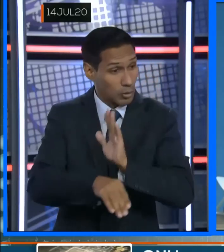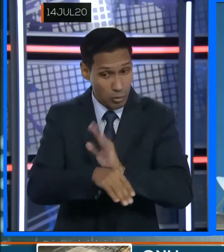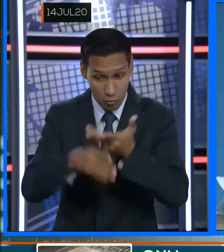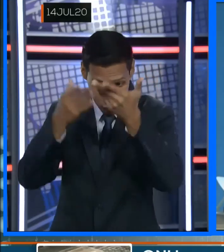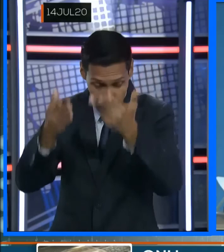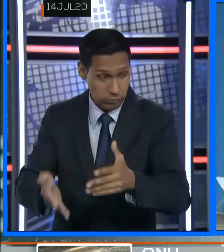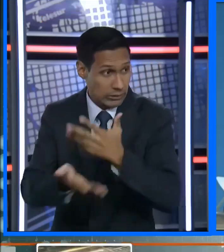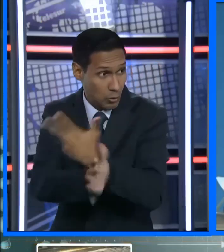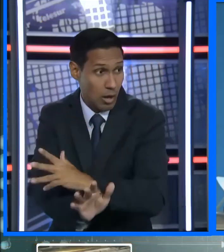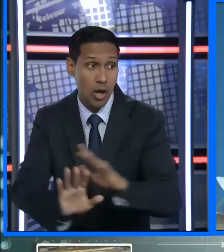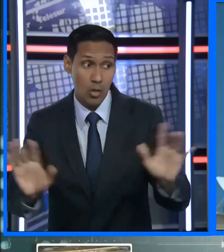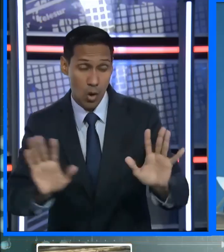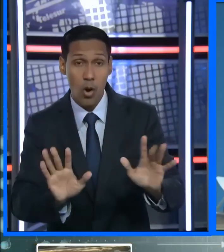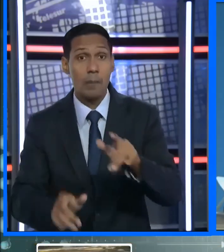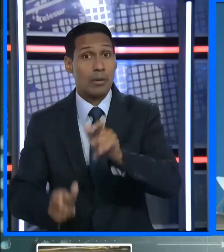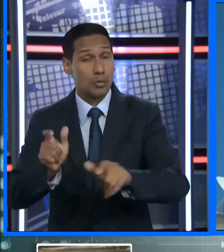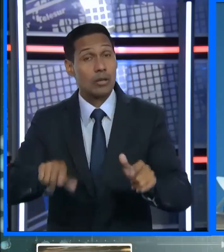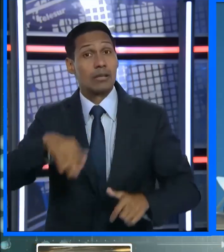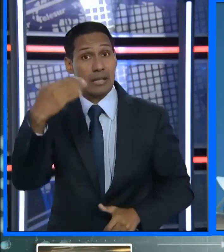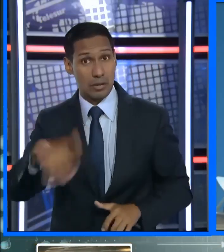sociales, defensoras de derechos humanos y excombatientes.